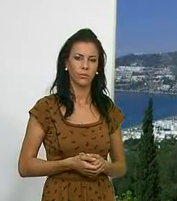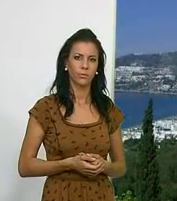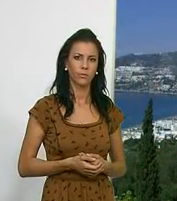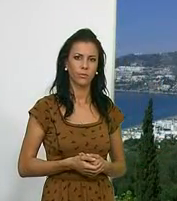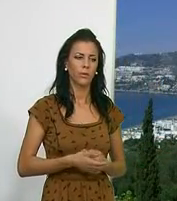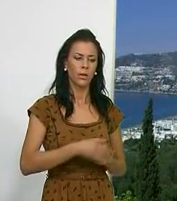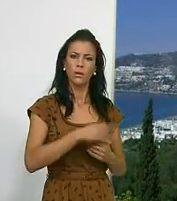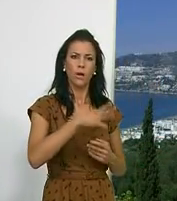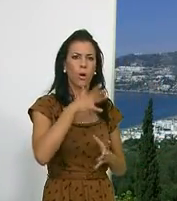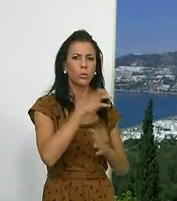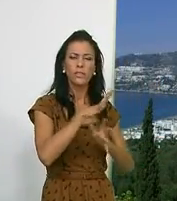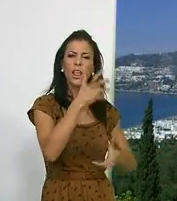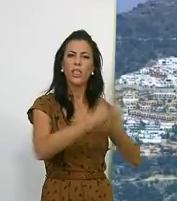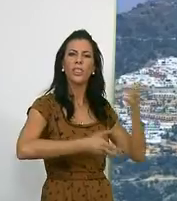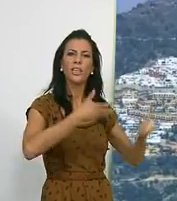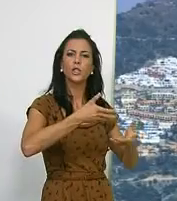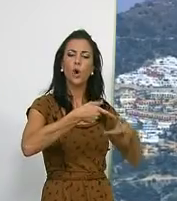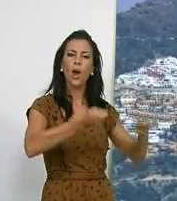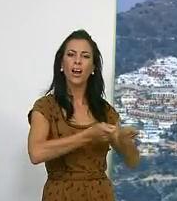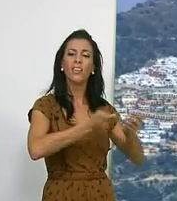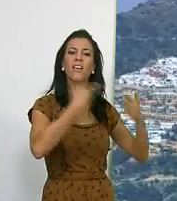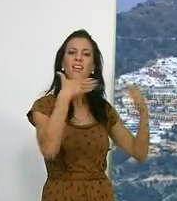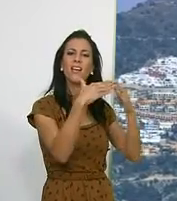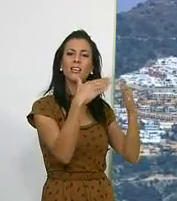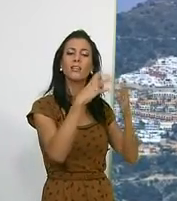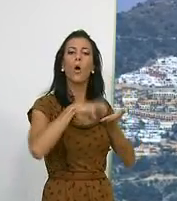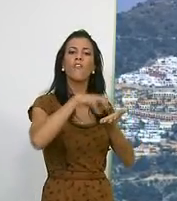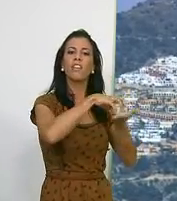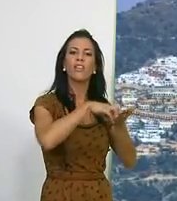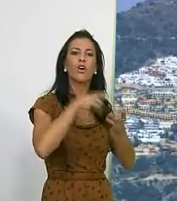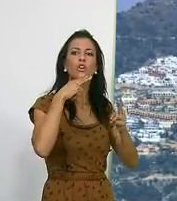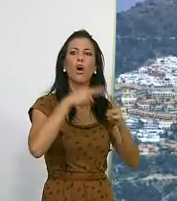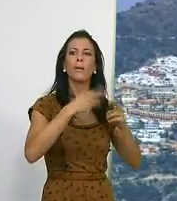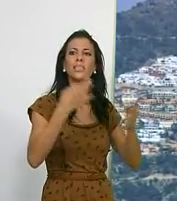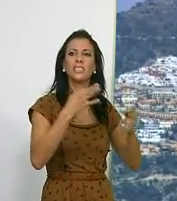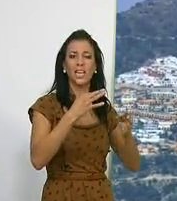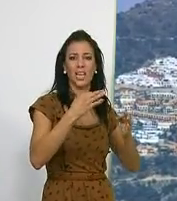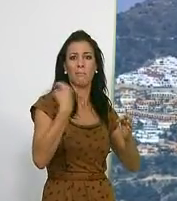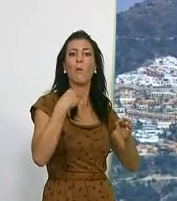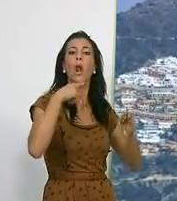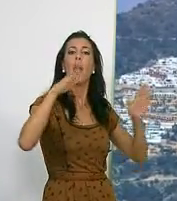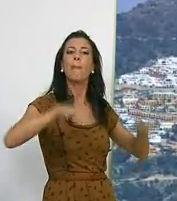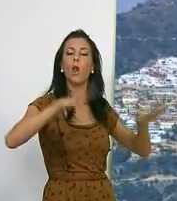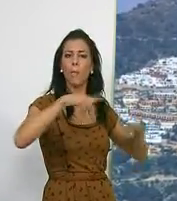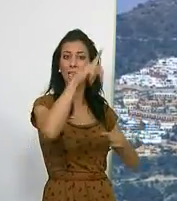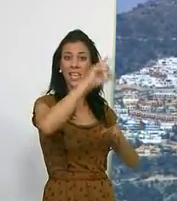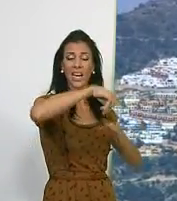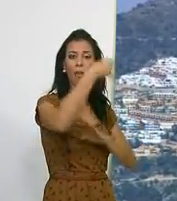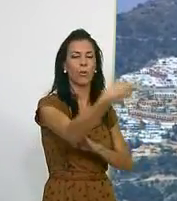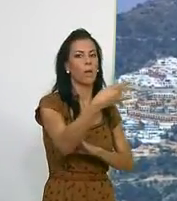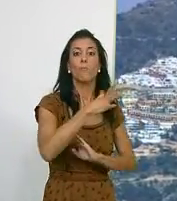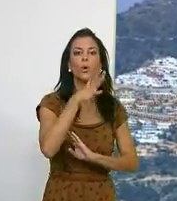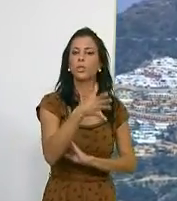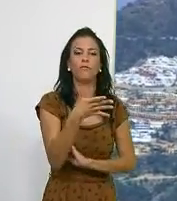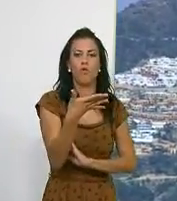Aparatoso incendio en el jardín de una casa de la urbanización de las palomas en la herradura producido por